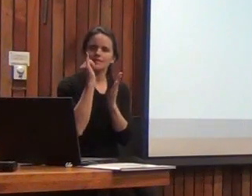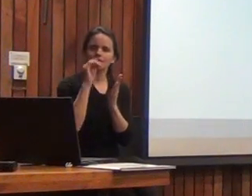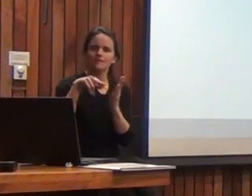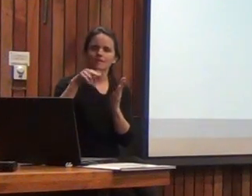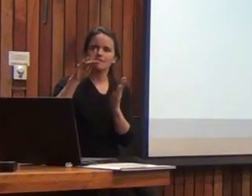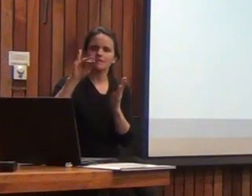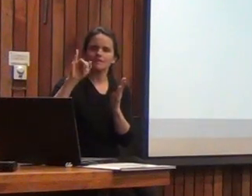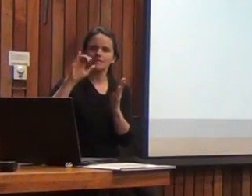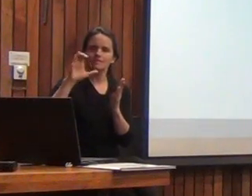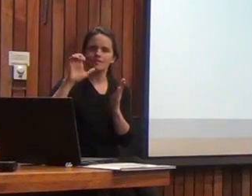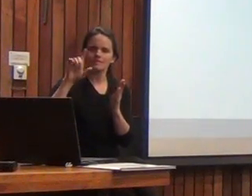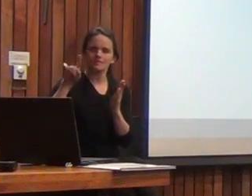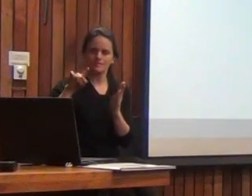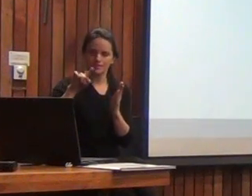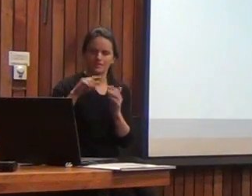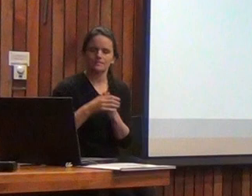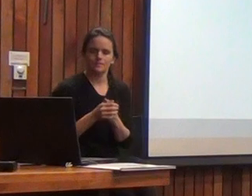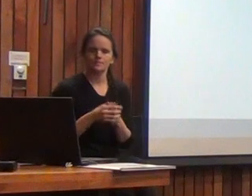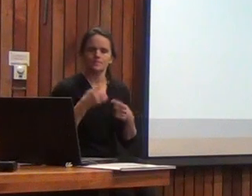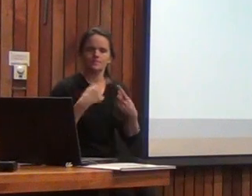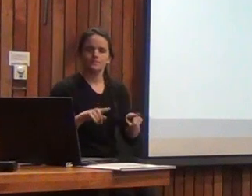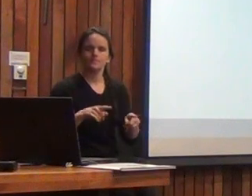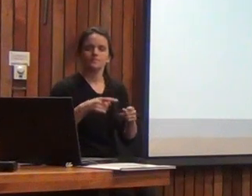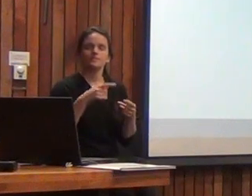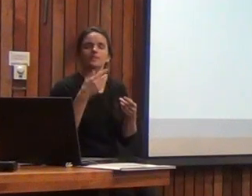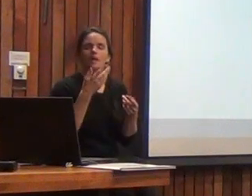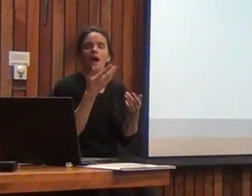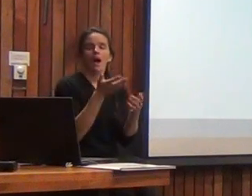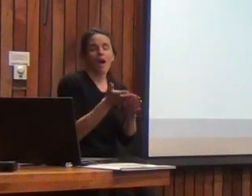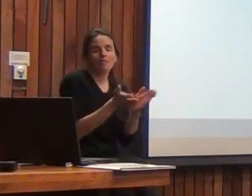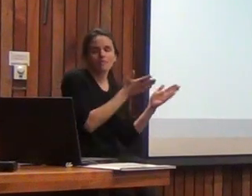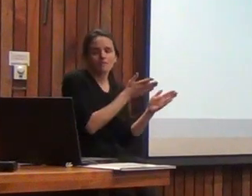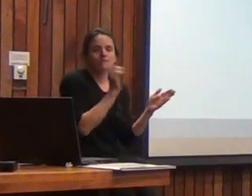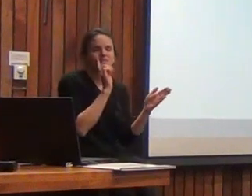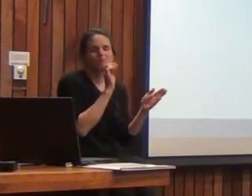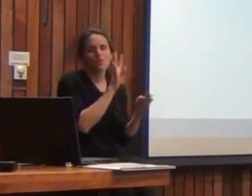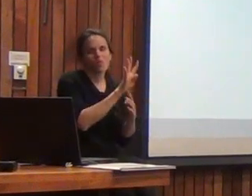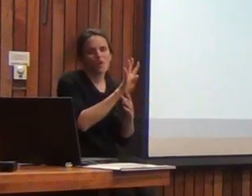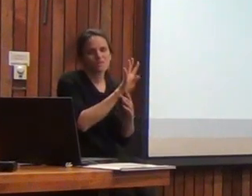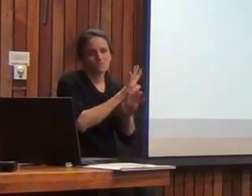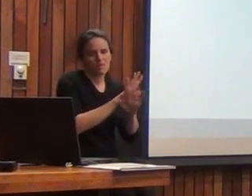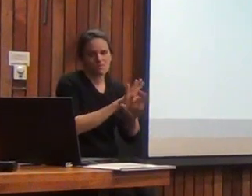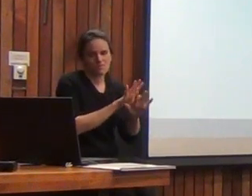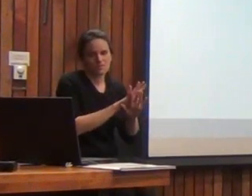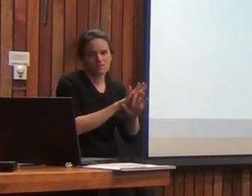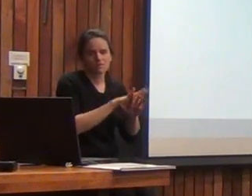diferencia importante respecto a la versión anterior de la batería que solo permitía obtener cuatro subíndices.